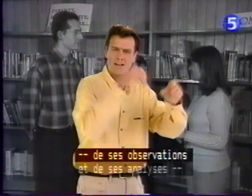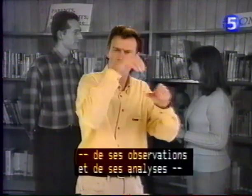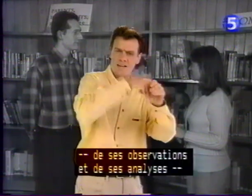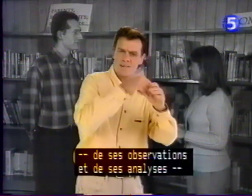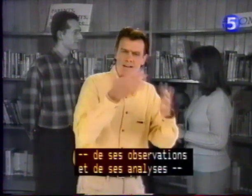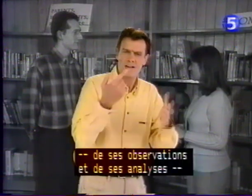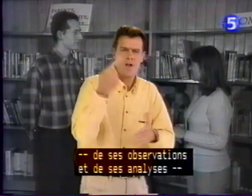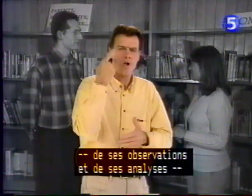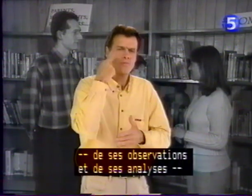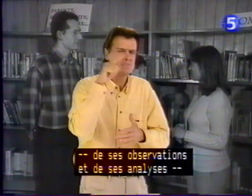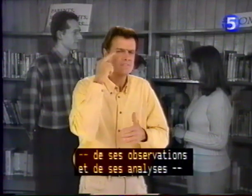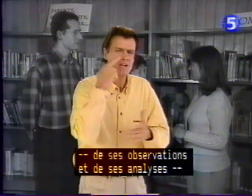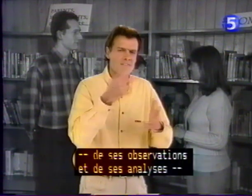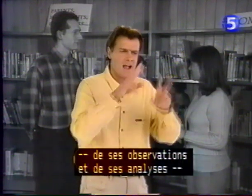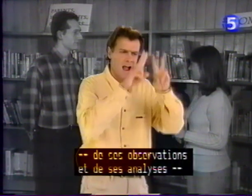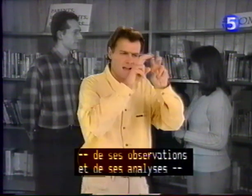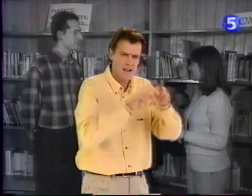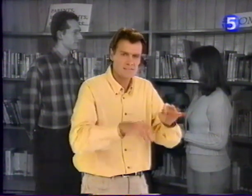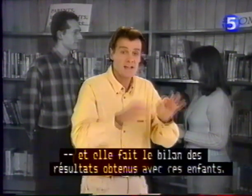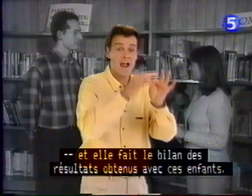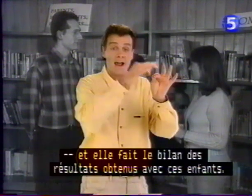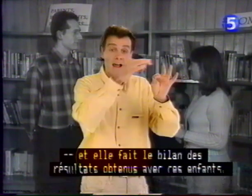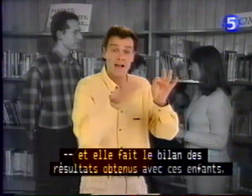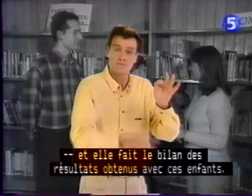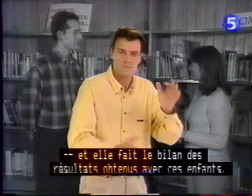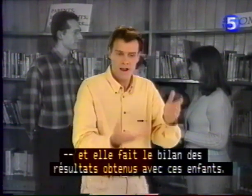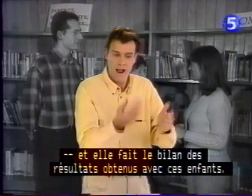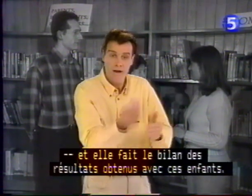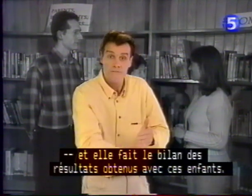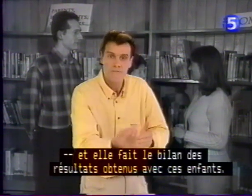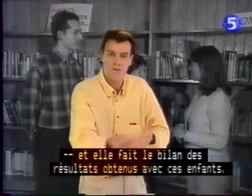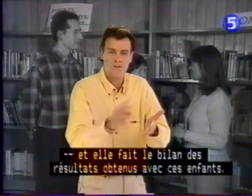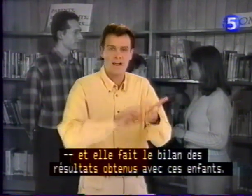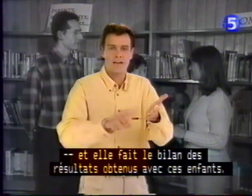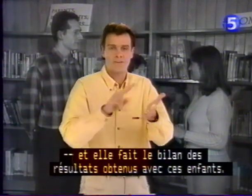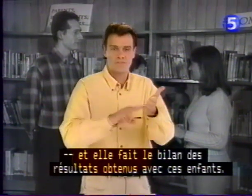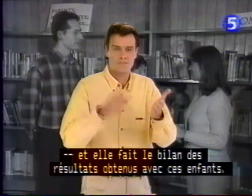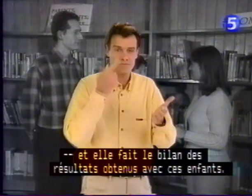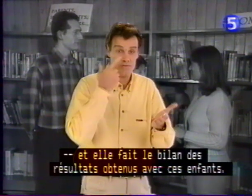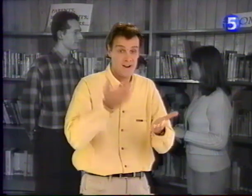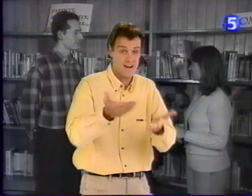observations et de ses analyses. Et elle fait le bilan des résultats obtenus avec ses enfants. Regardez.